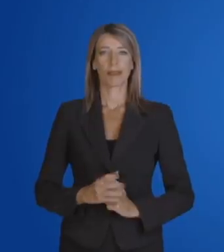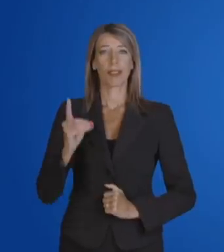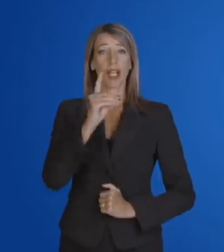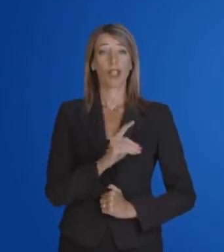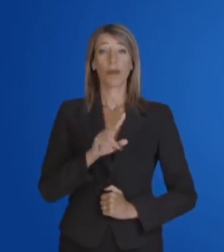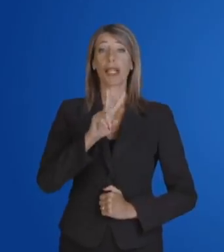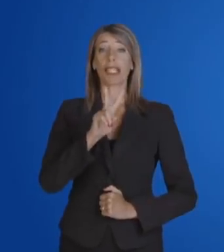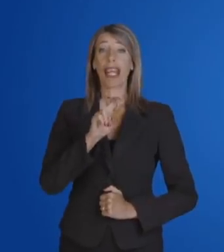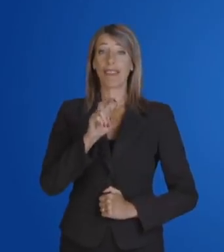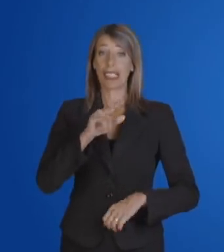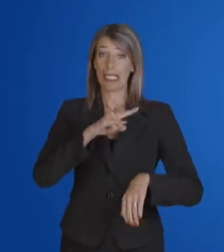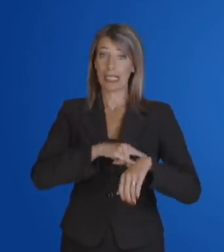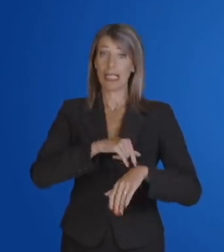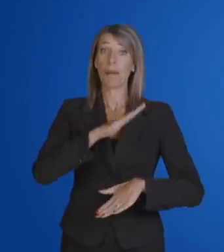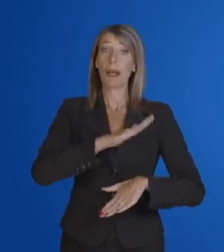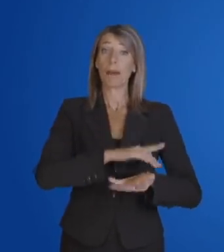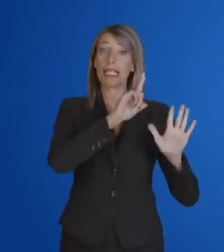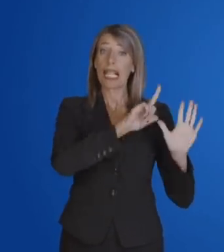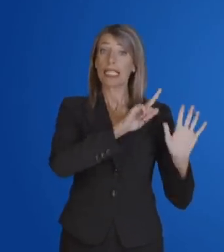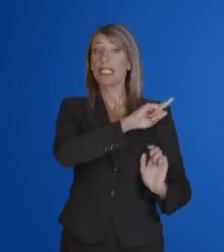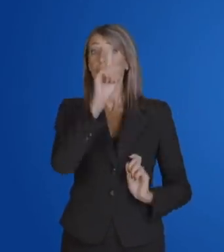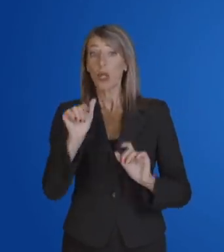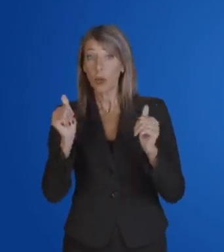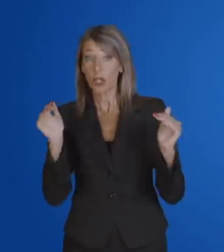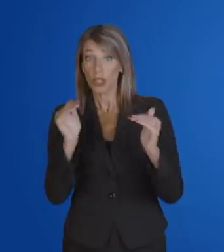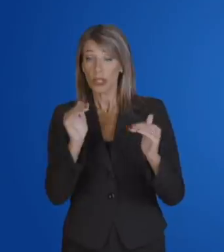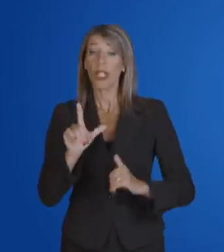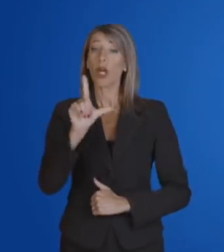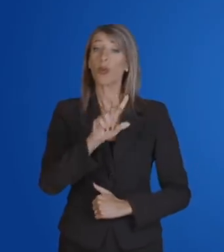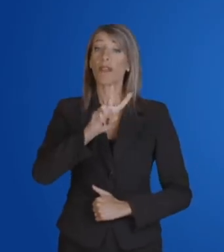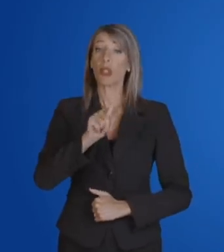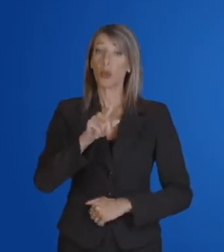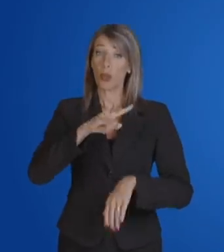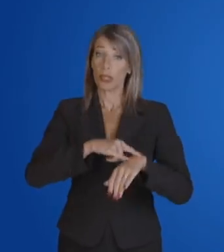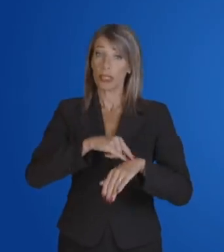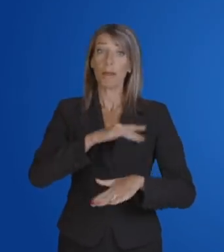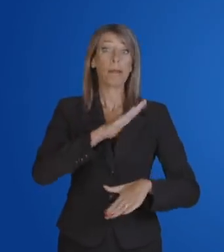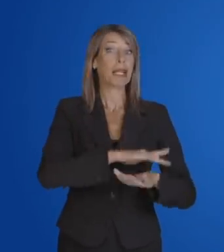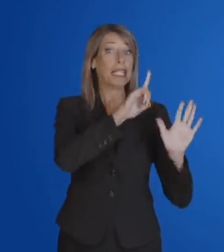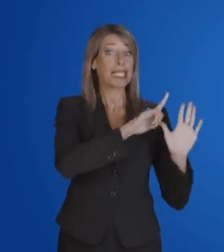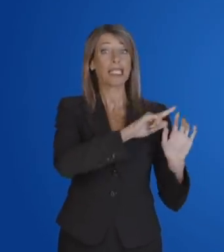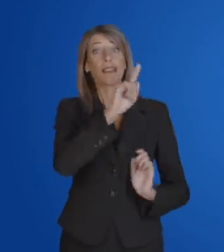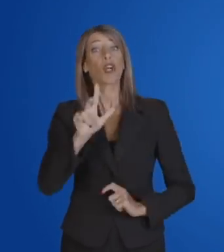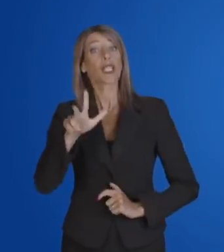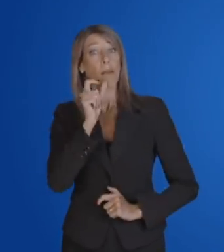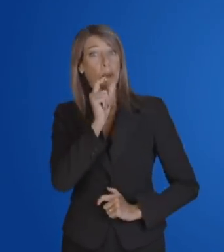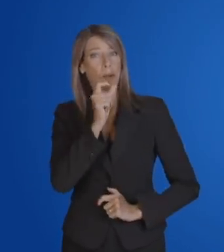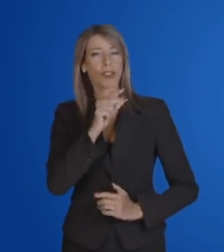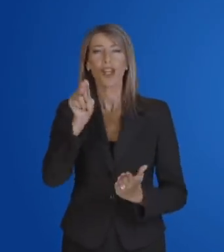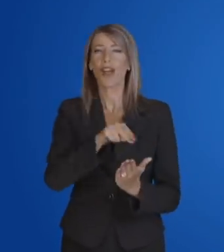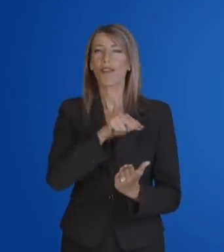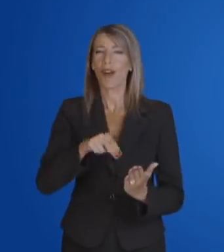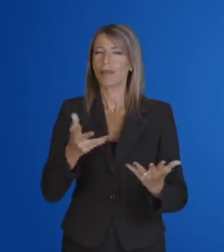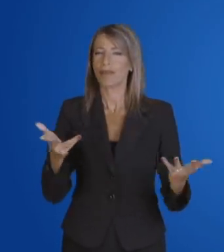Domenica 20 settembre dalle 7 alle 23 e lunedì 21 settembre dalle 7 alle 15 si vota per l